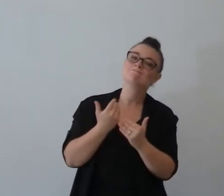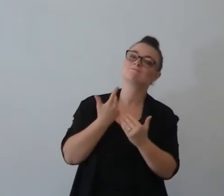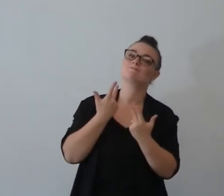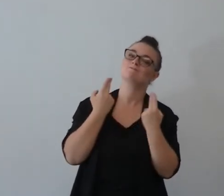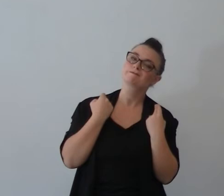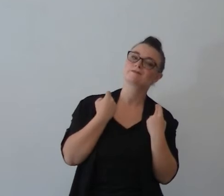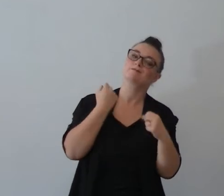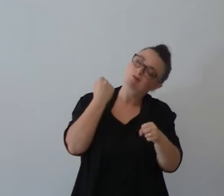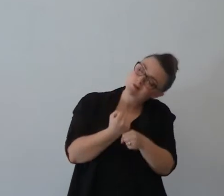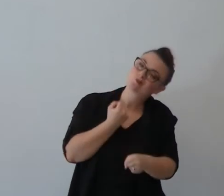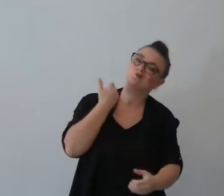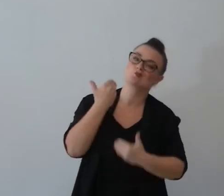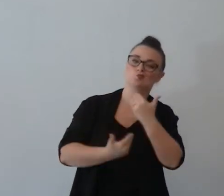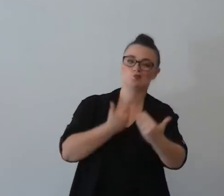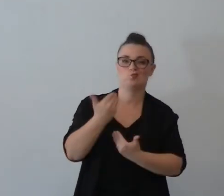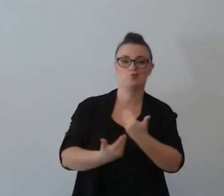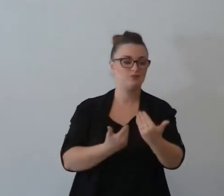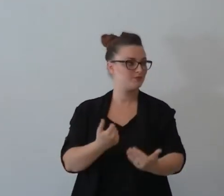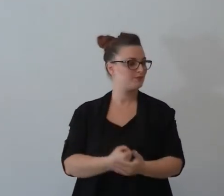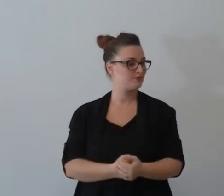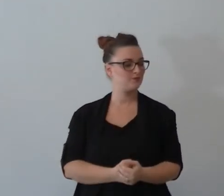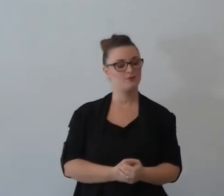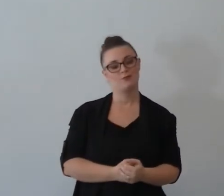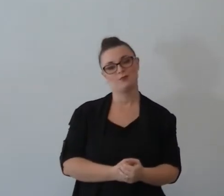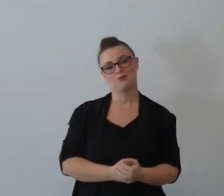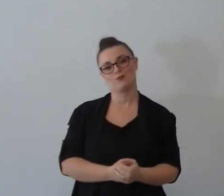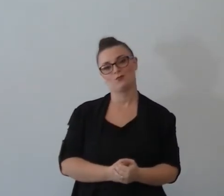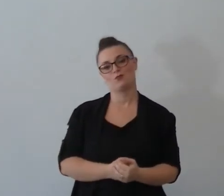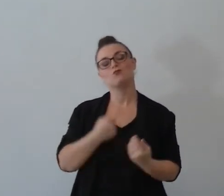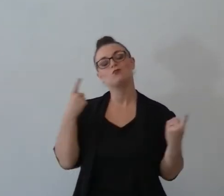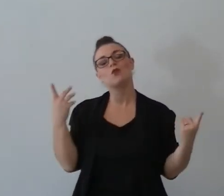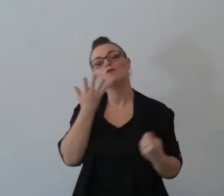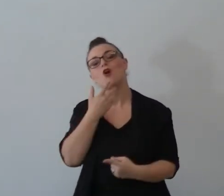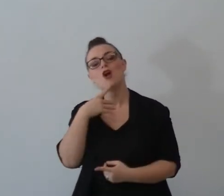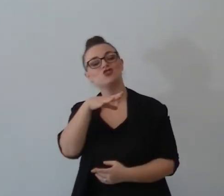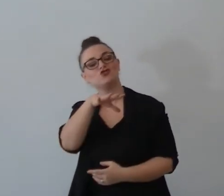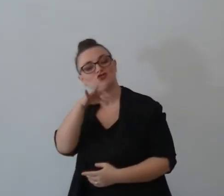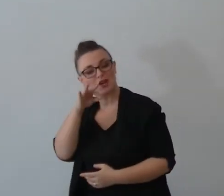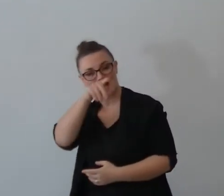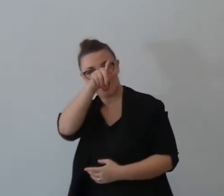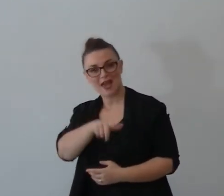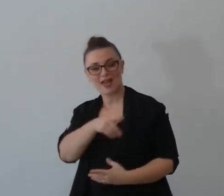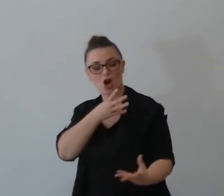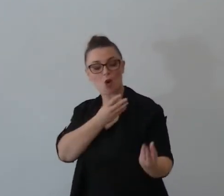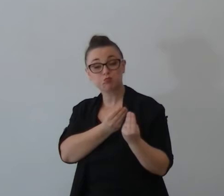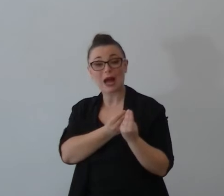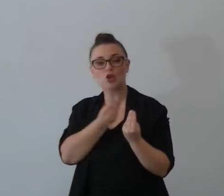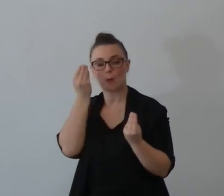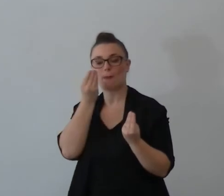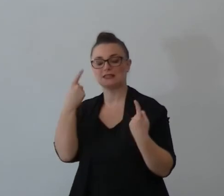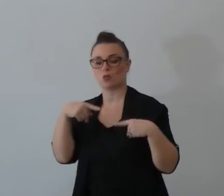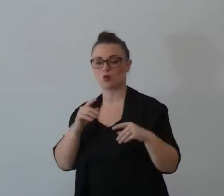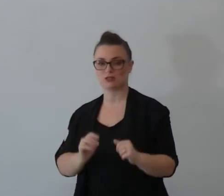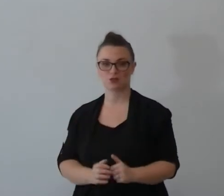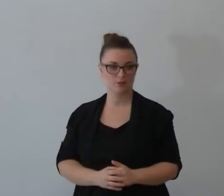8 su 100 20 su 100 pensaci quando scelte il padre è un po' di questo risorso sposarsi non è un